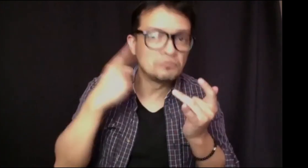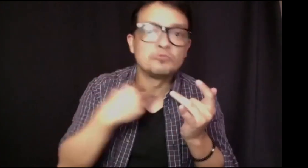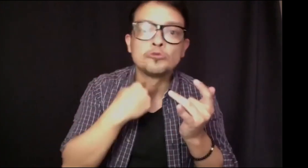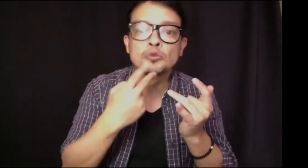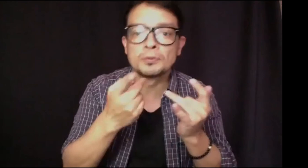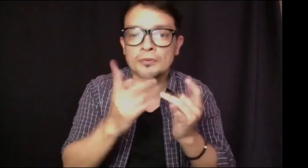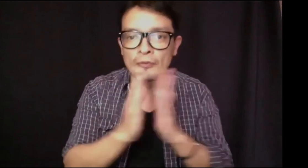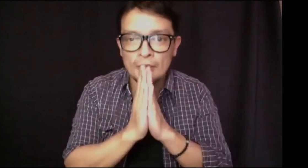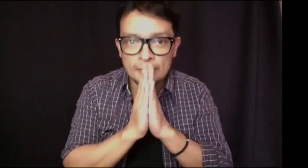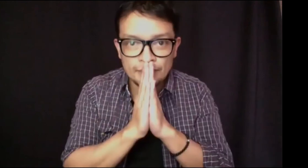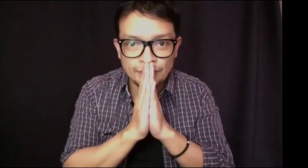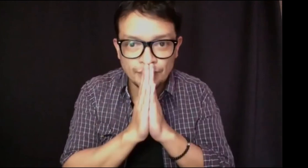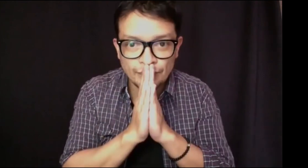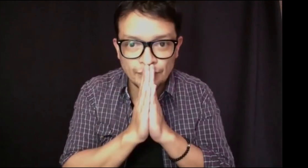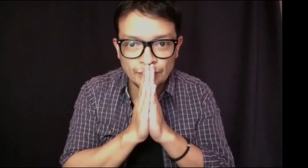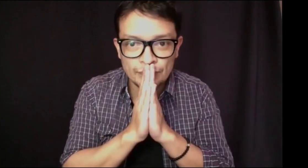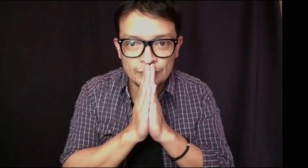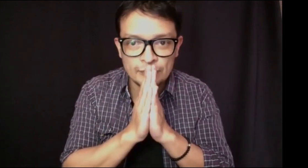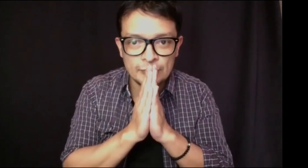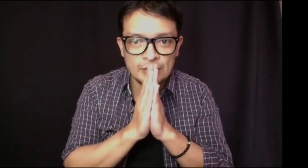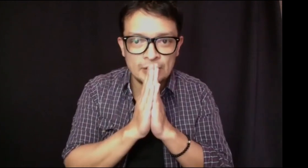Te relevo, te sigo relevando. Dale.